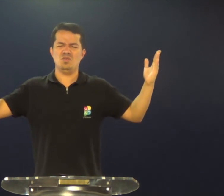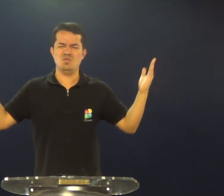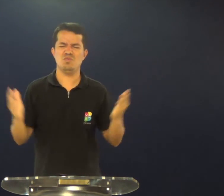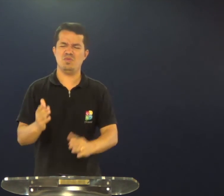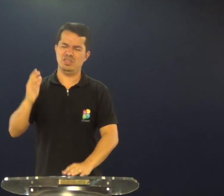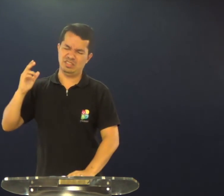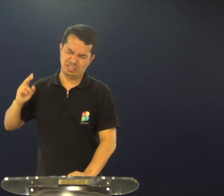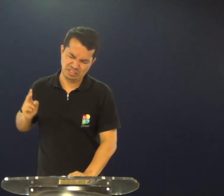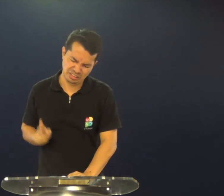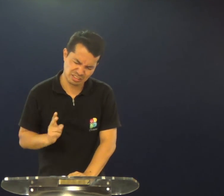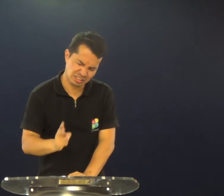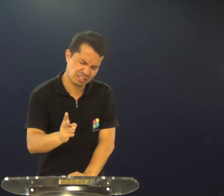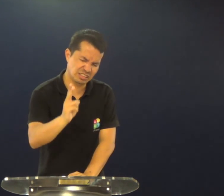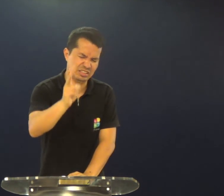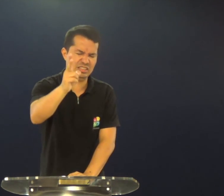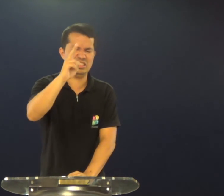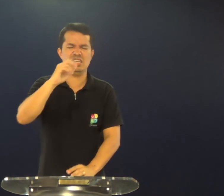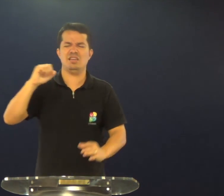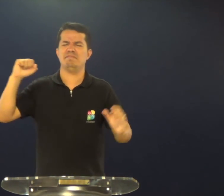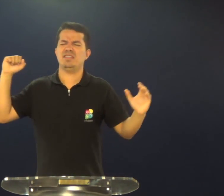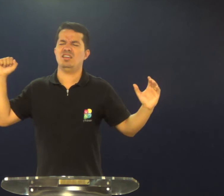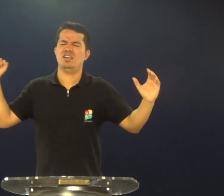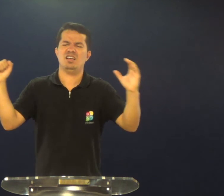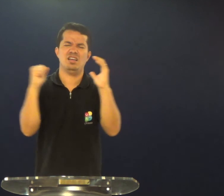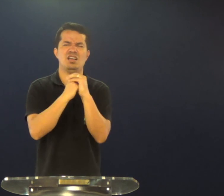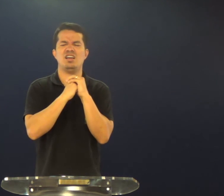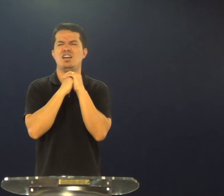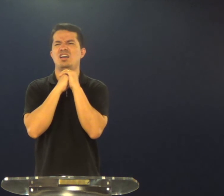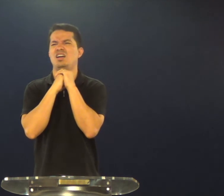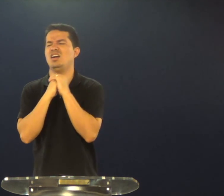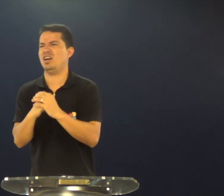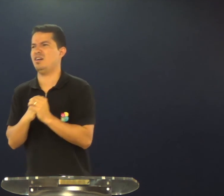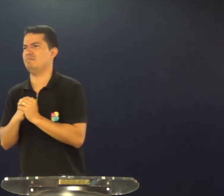Jesus hoje e sempre, amém.